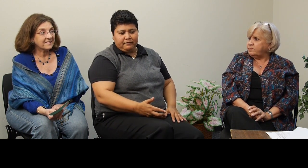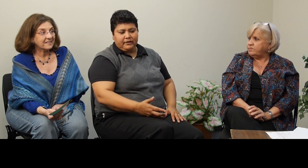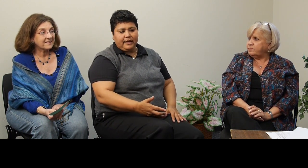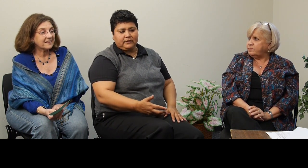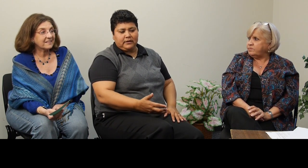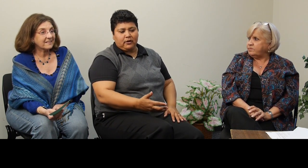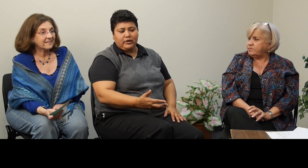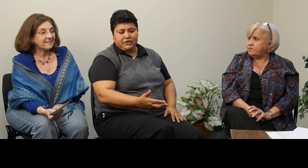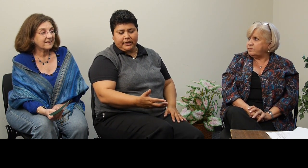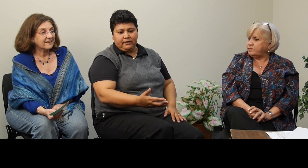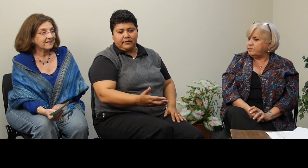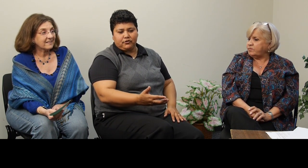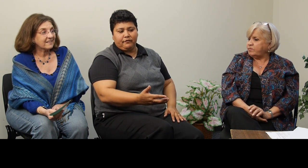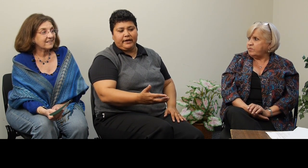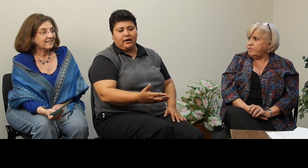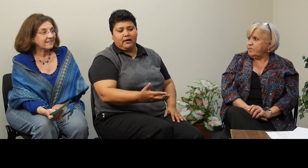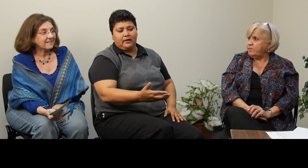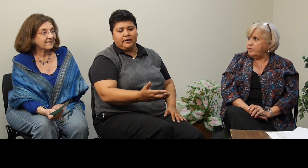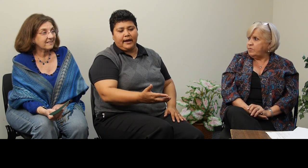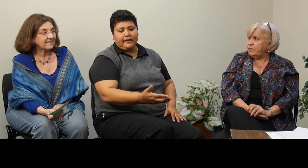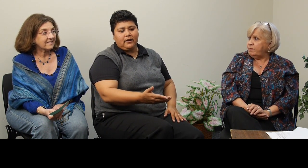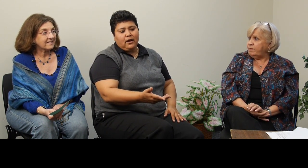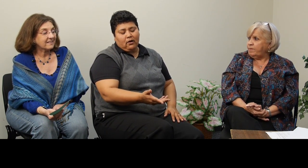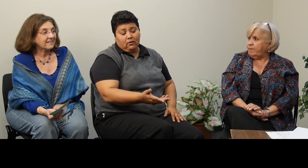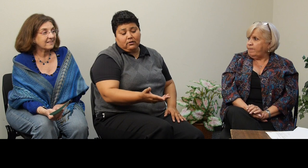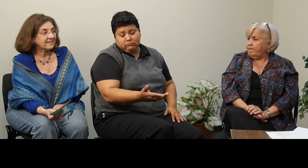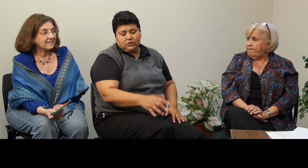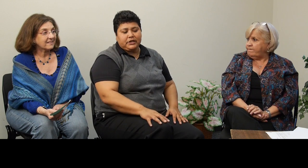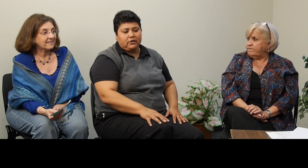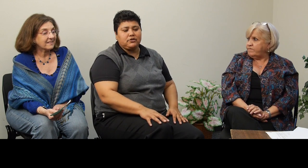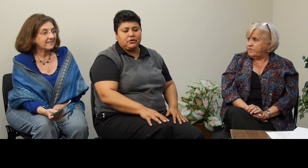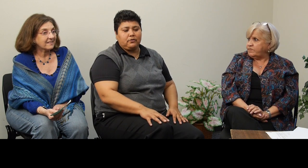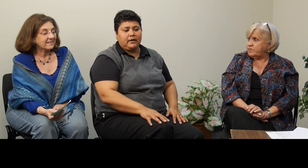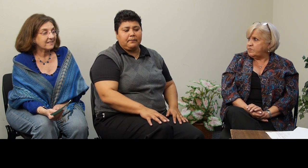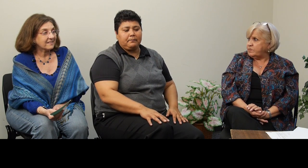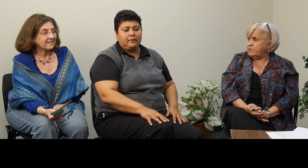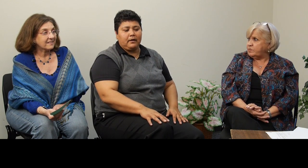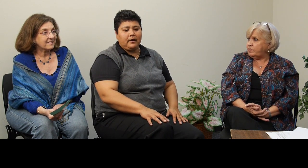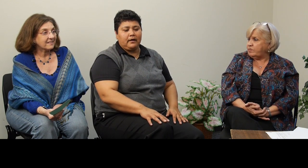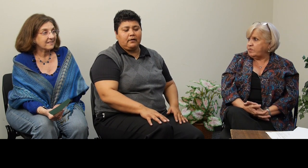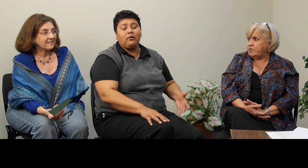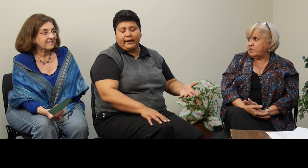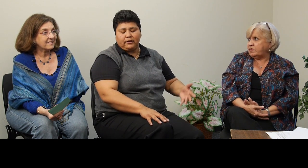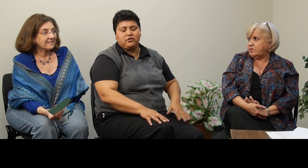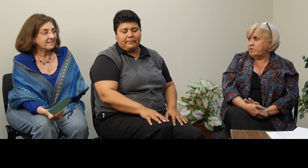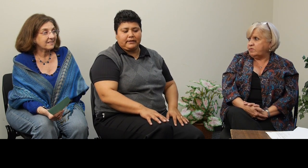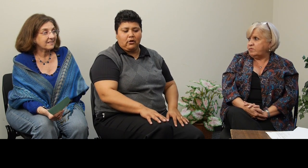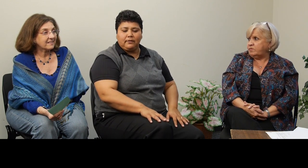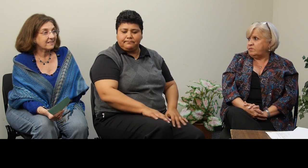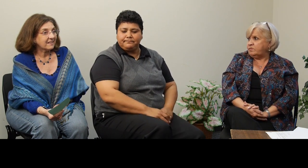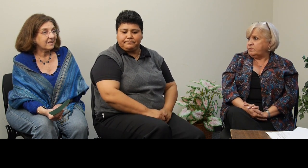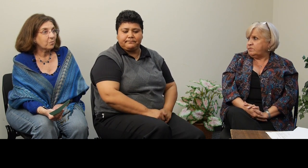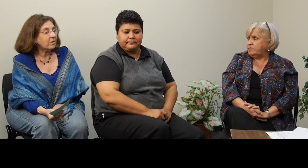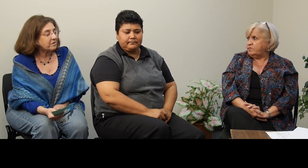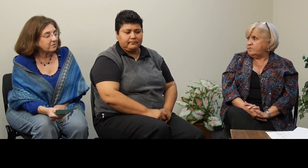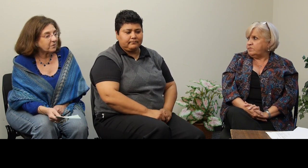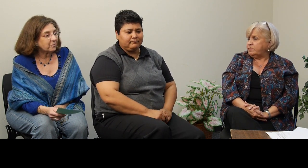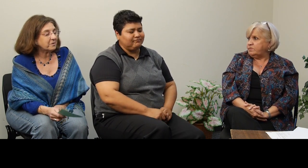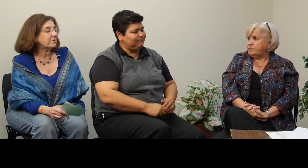fill out the questionnaire, the survey online, or she can also, or I can also make the call. Wonderful, wonderful.